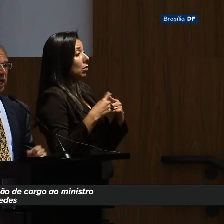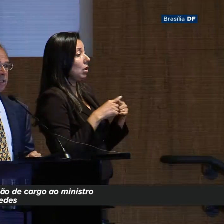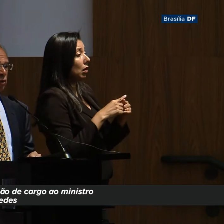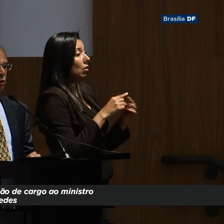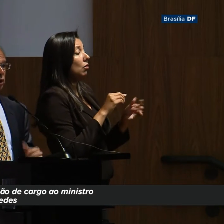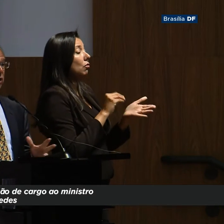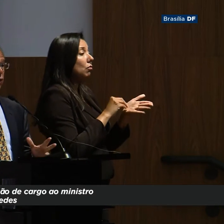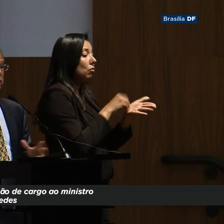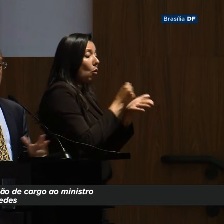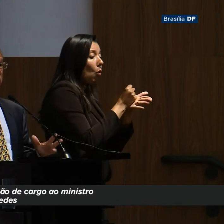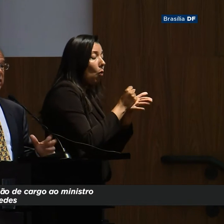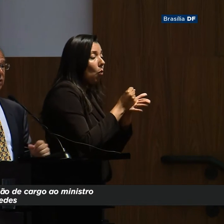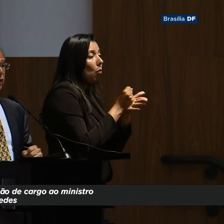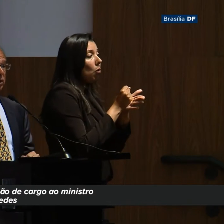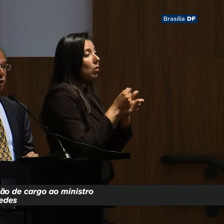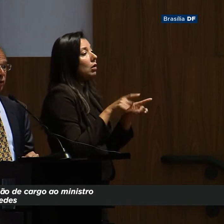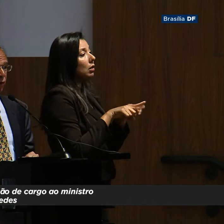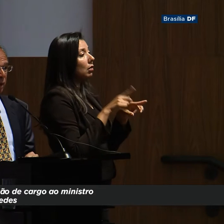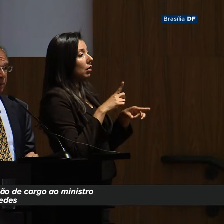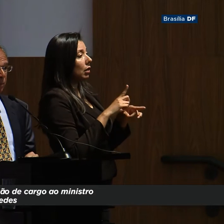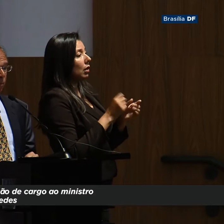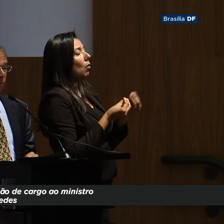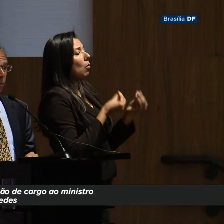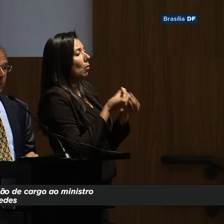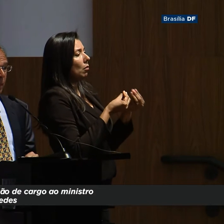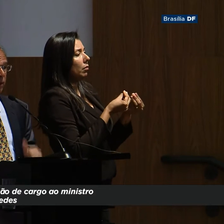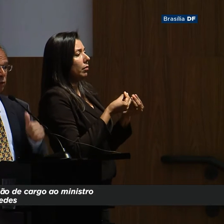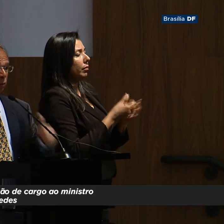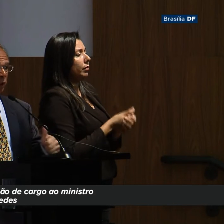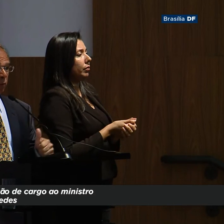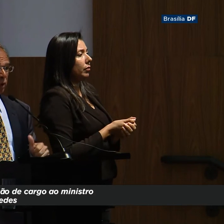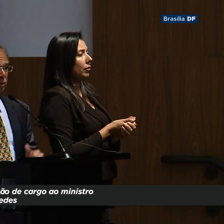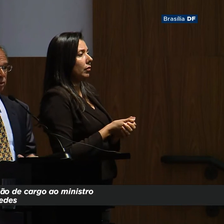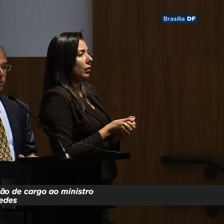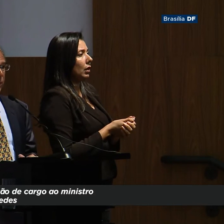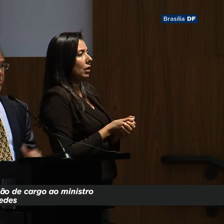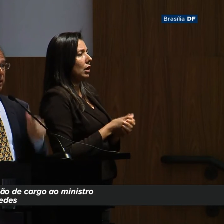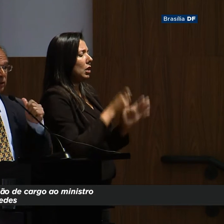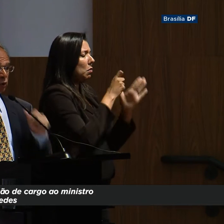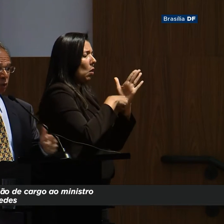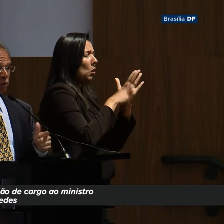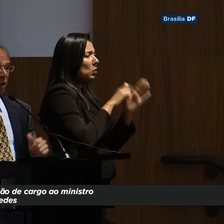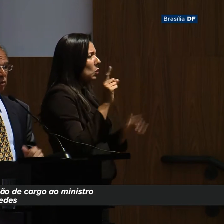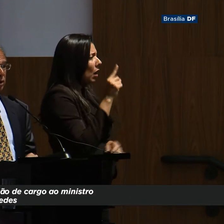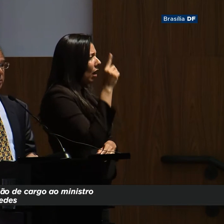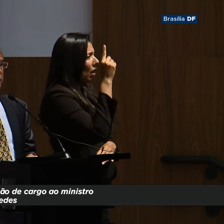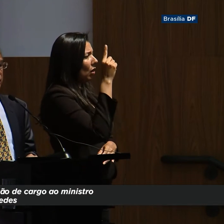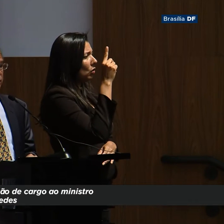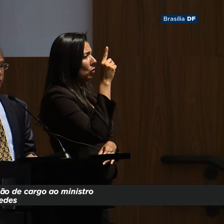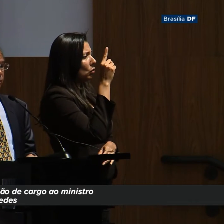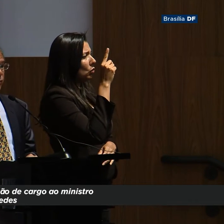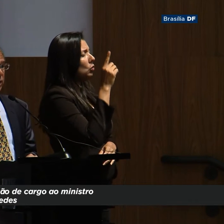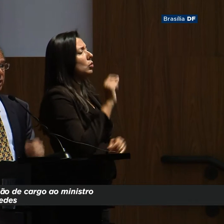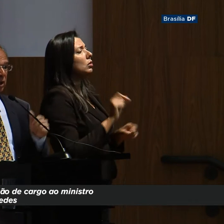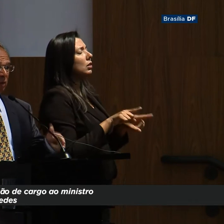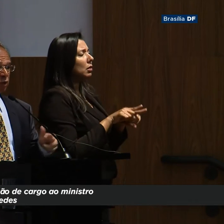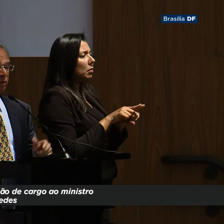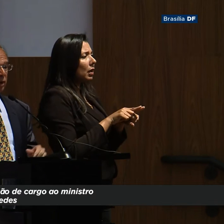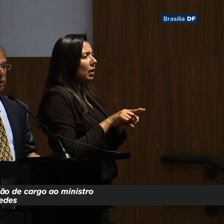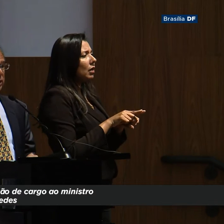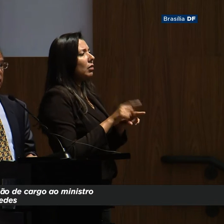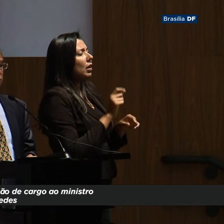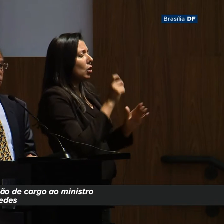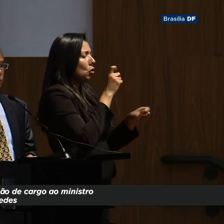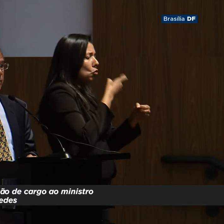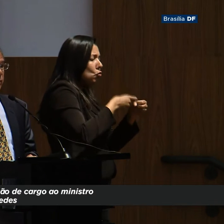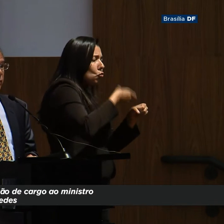descontrole de gastos nos levou a estabilizar a inflação de que forma? Subindo impostos, juros altos o tempo inteiro, câmbio